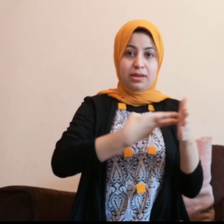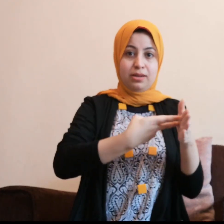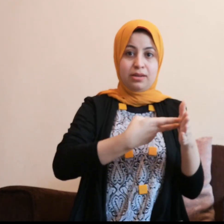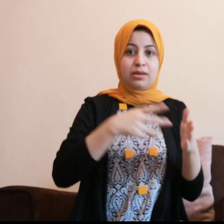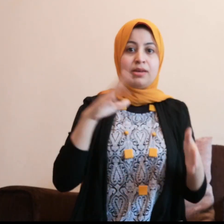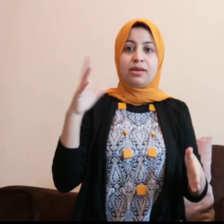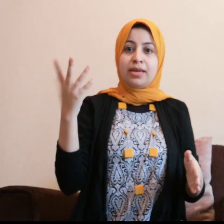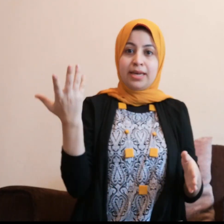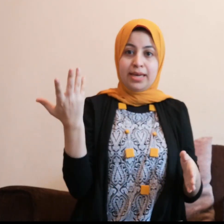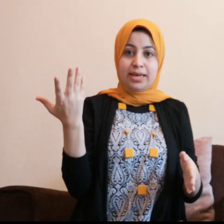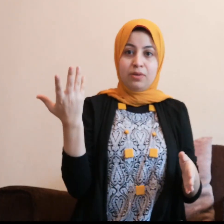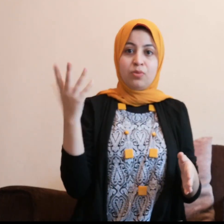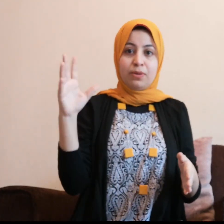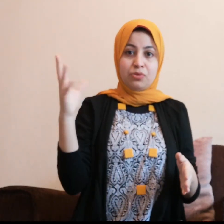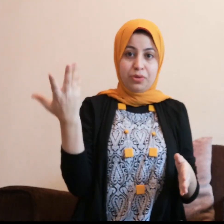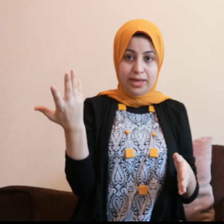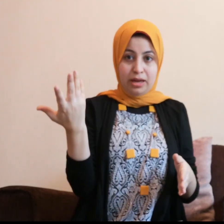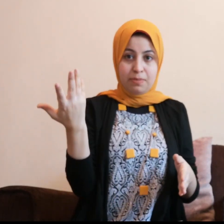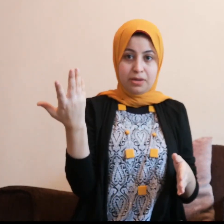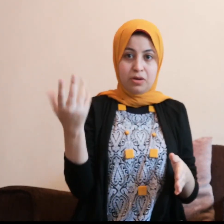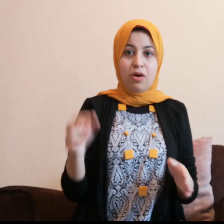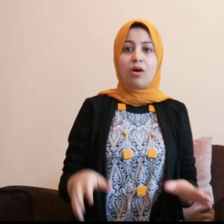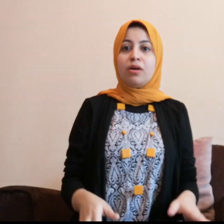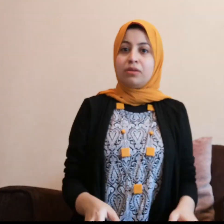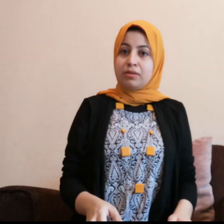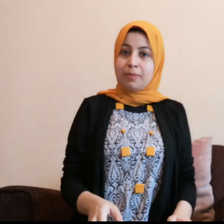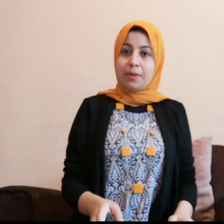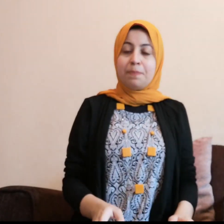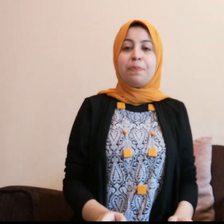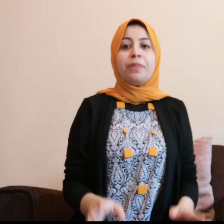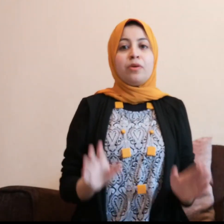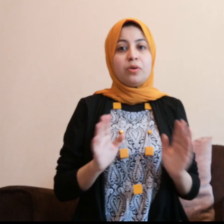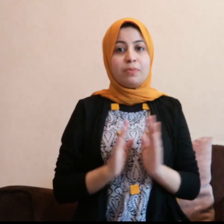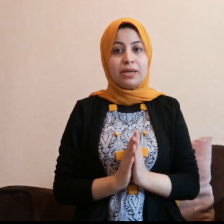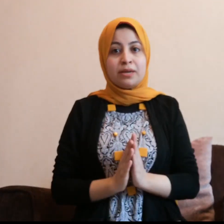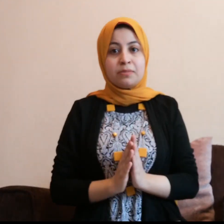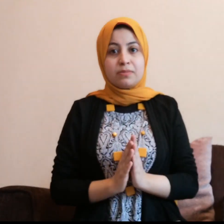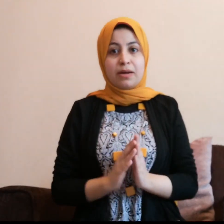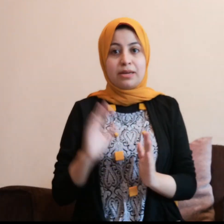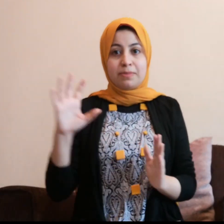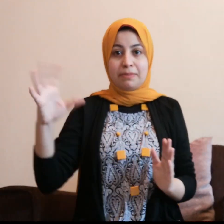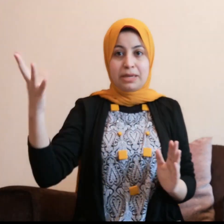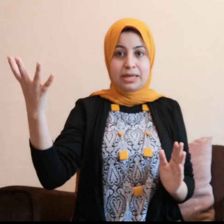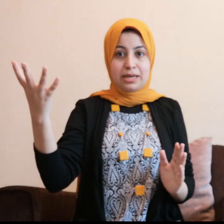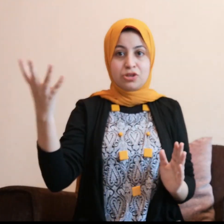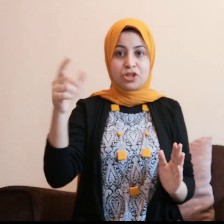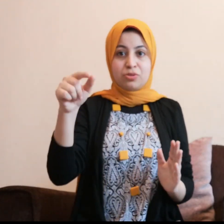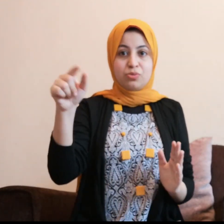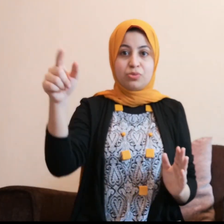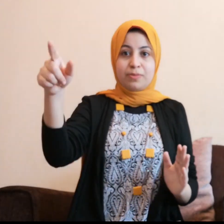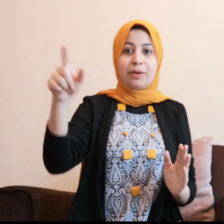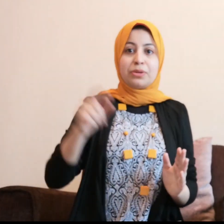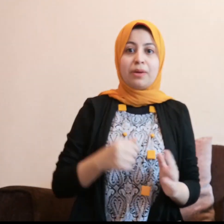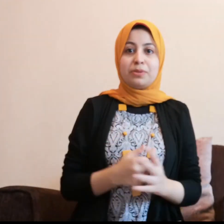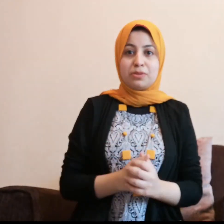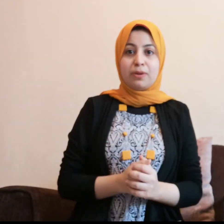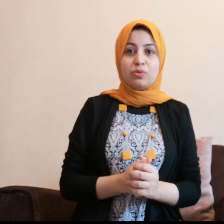عامل ايه برضو ايه على بعضها سوف نأخذ بلنا لكي تبقى واضحة بالنسبة لكم